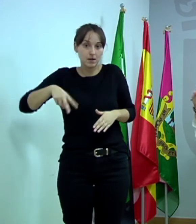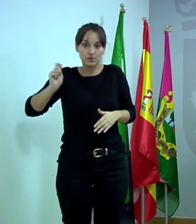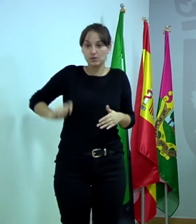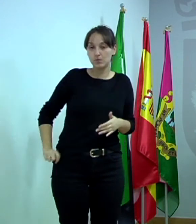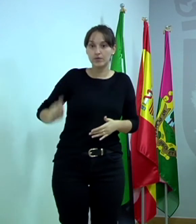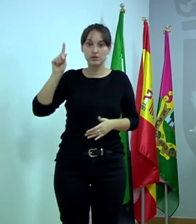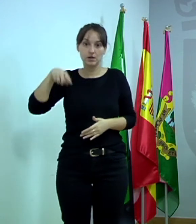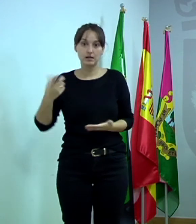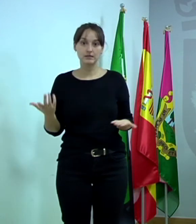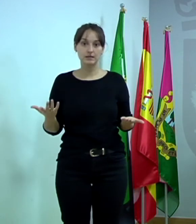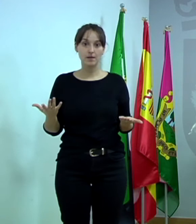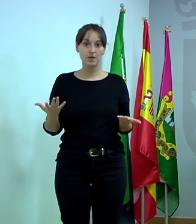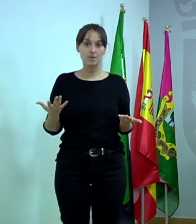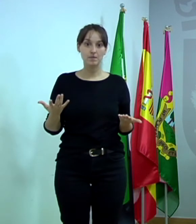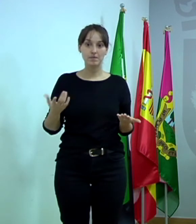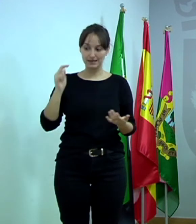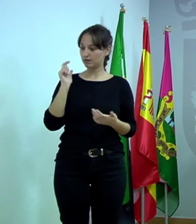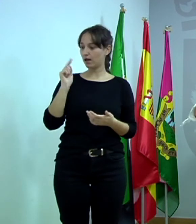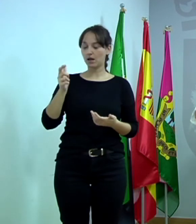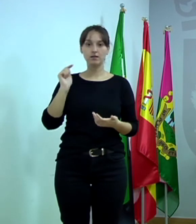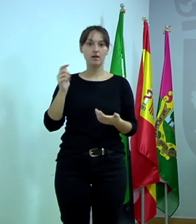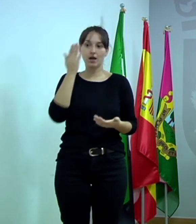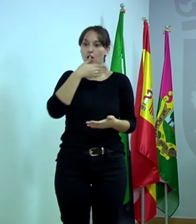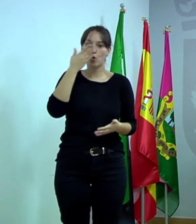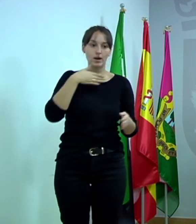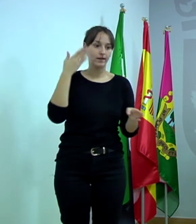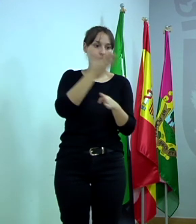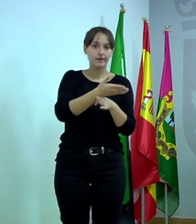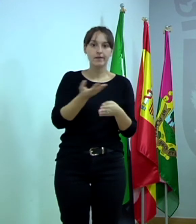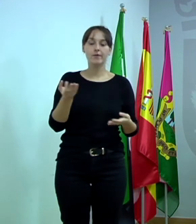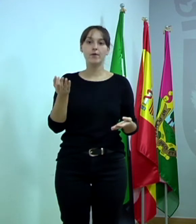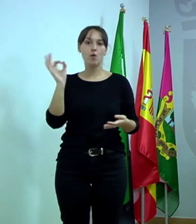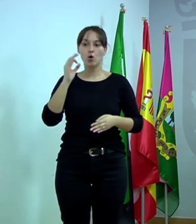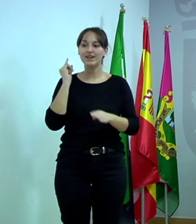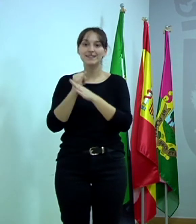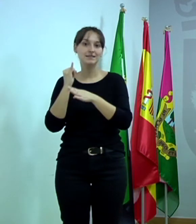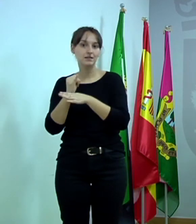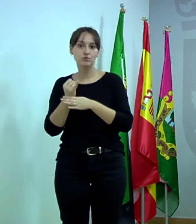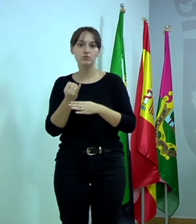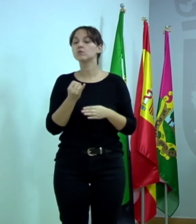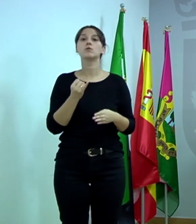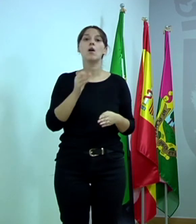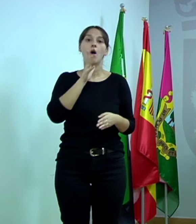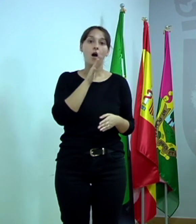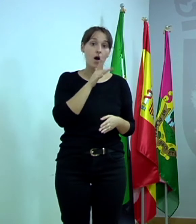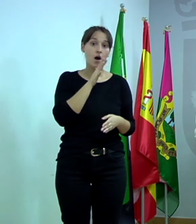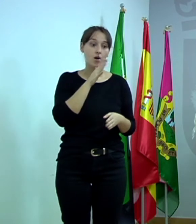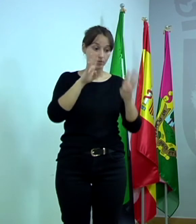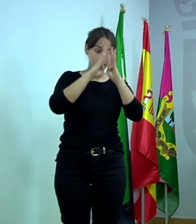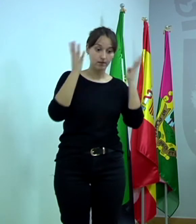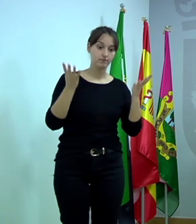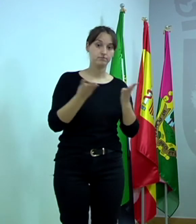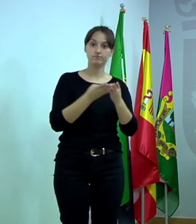hacemos yendo a los colegios o yendo a institutos o con profesionales, pero ellas lo van a hacer ahora también a través de este Moodle, ¿no? A través de esta